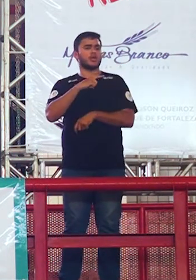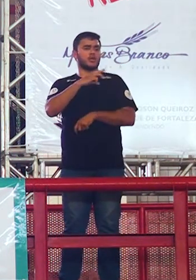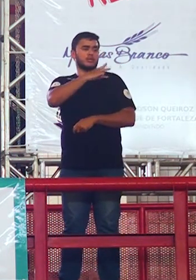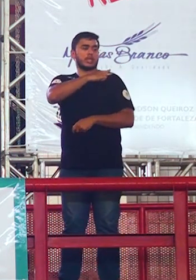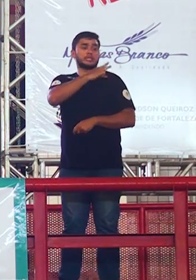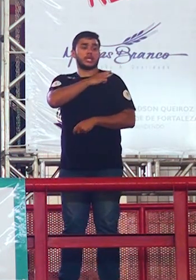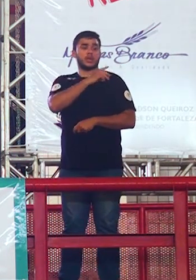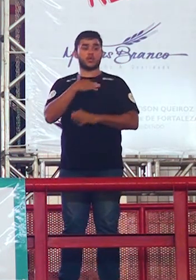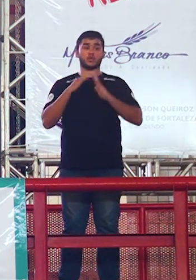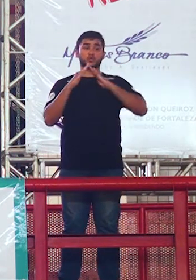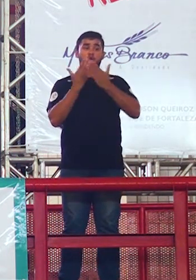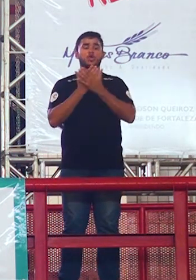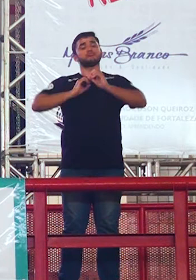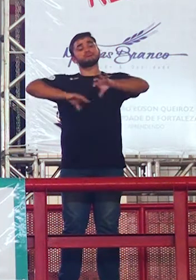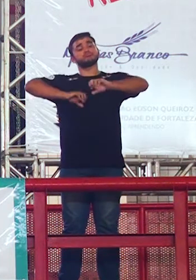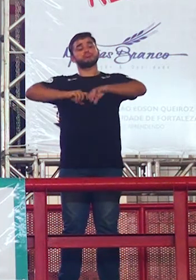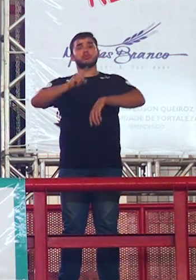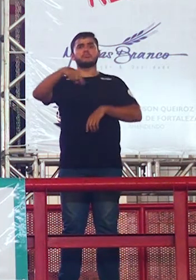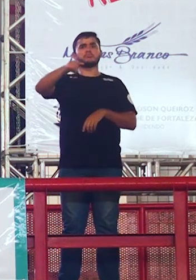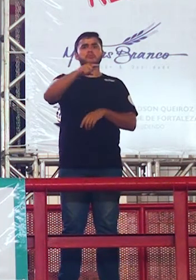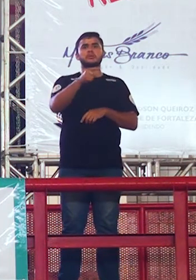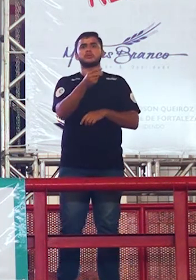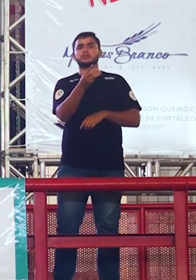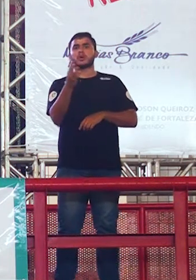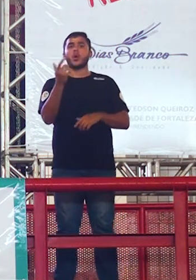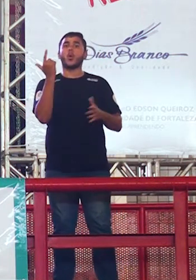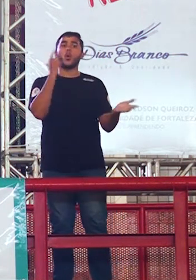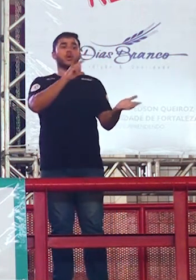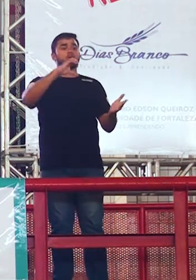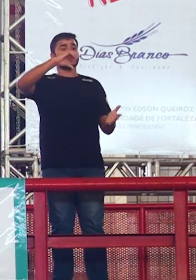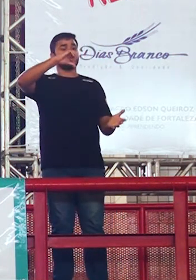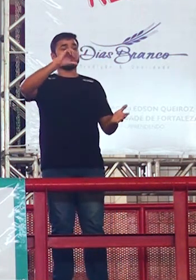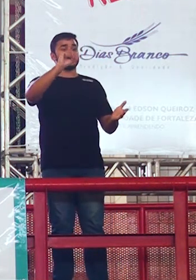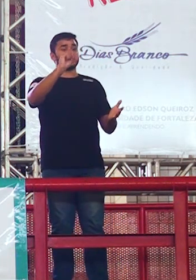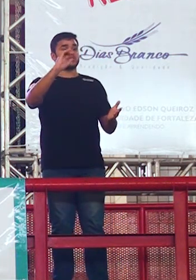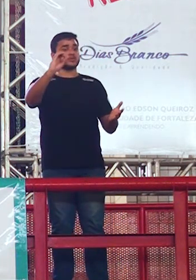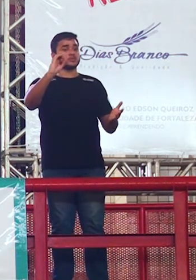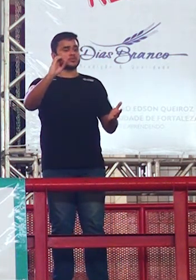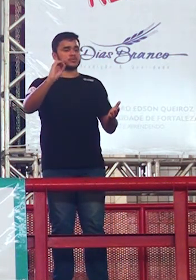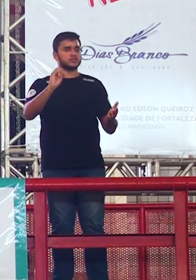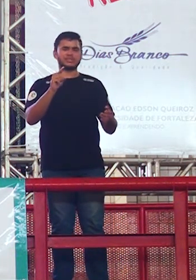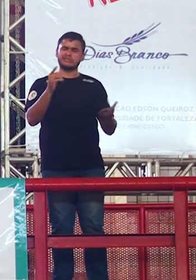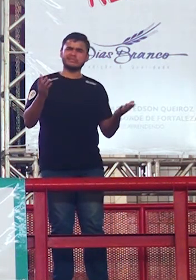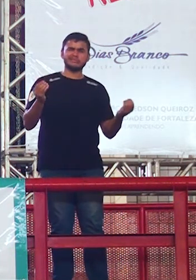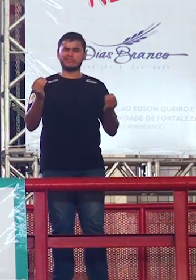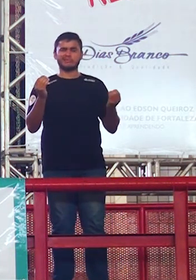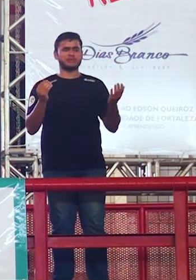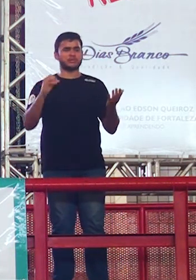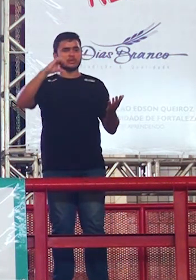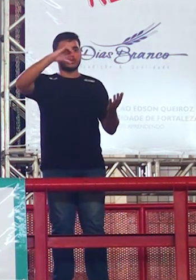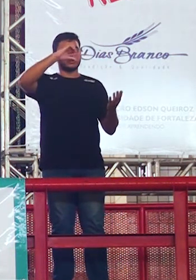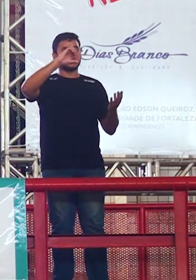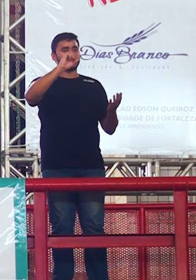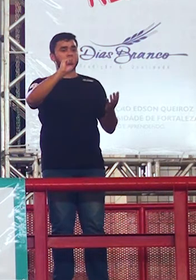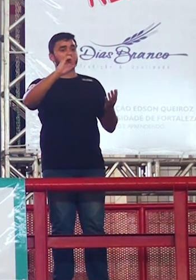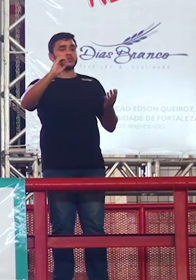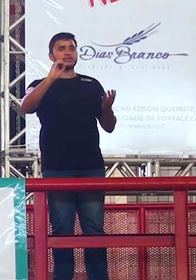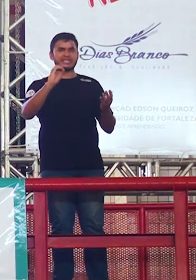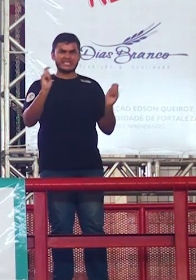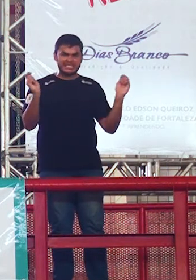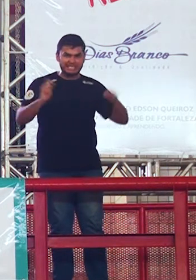15 que ficaram 980 para medicina e como é que deu essa nota quebrada olha para você ver como é difícil fechar